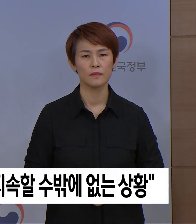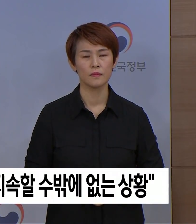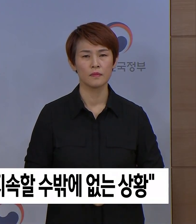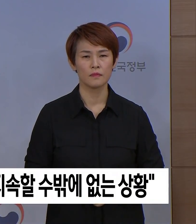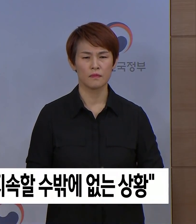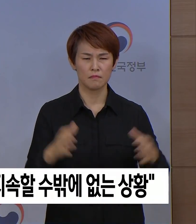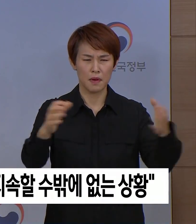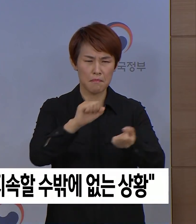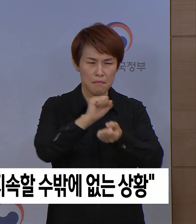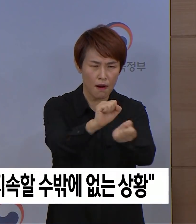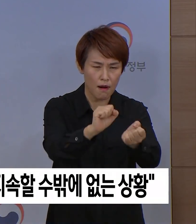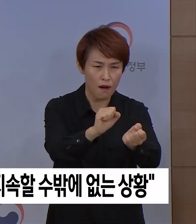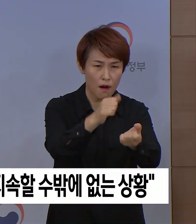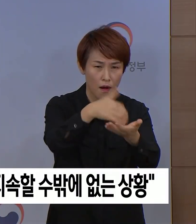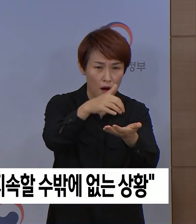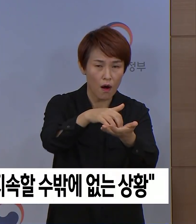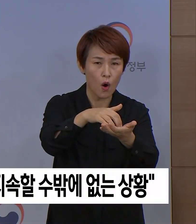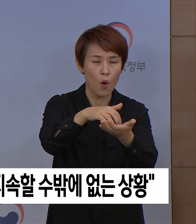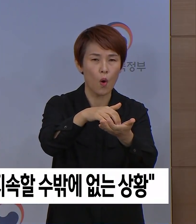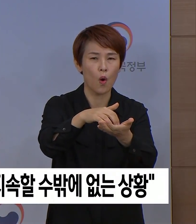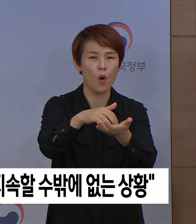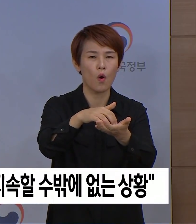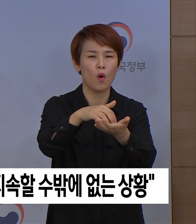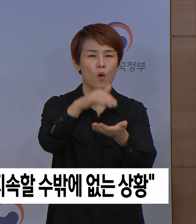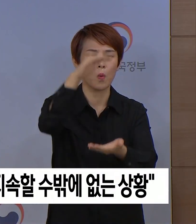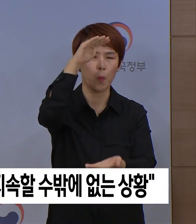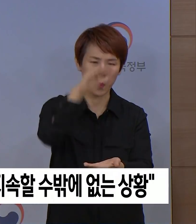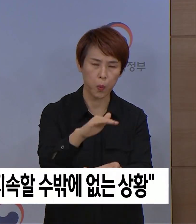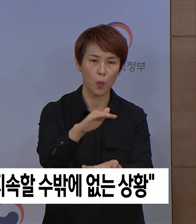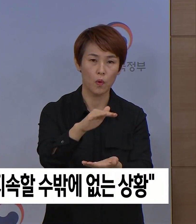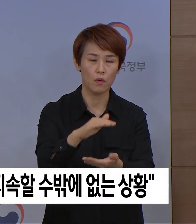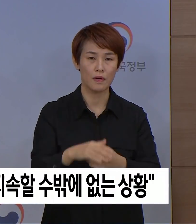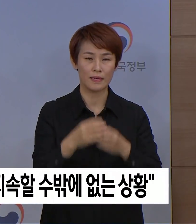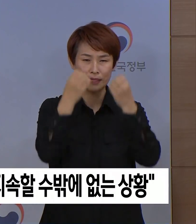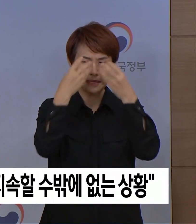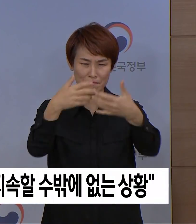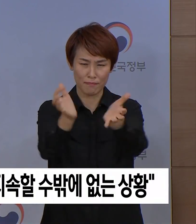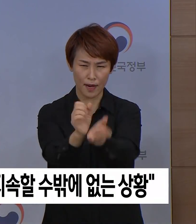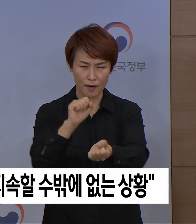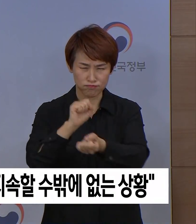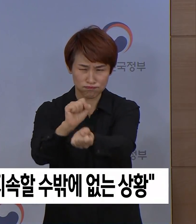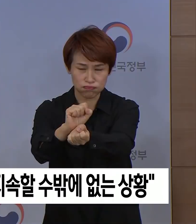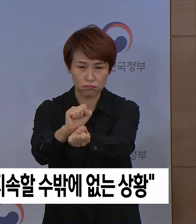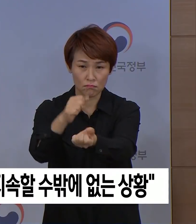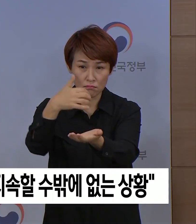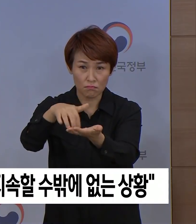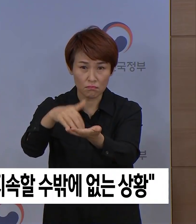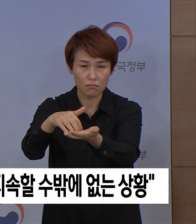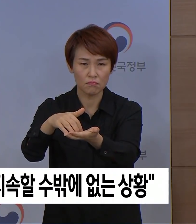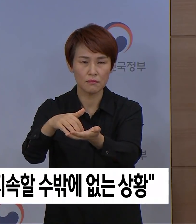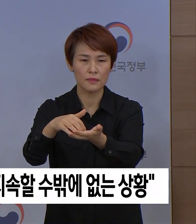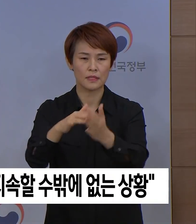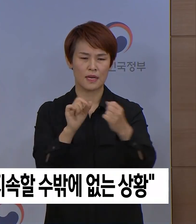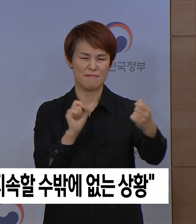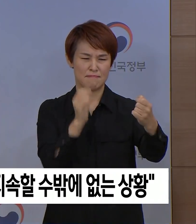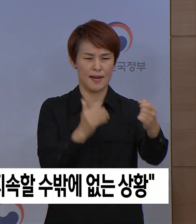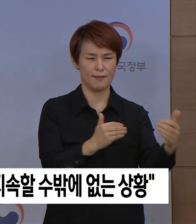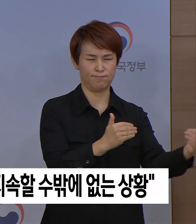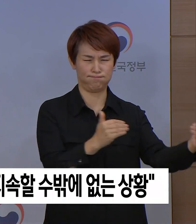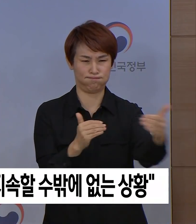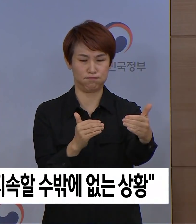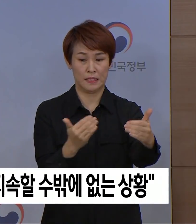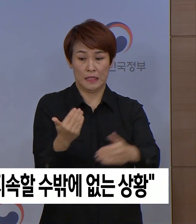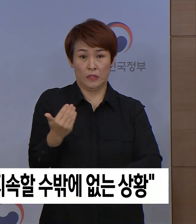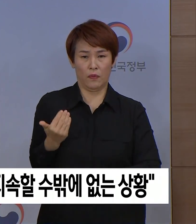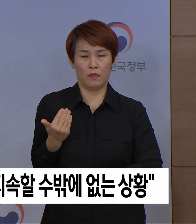집단 감염 발생 수도 줄어들고 있습니다. 신규 집단 감염 발생 건수는 강화된 사회적 거리두기 시행 전